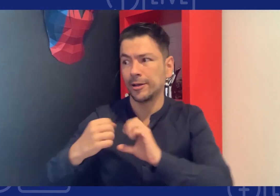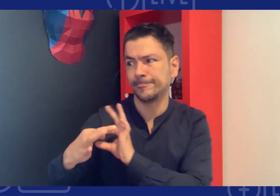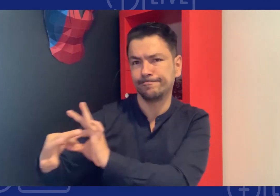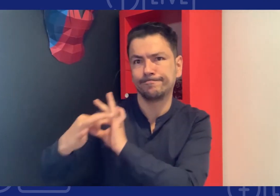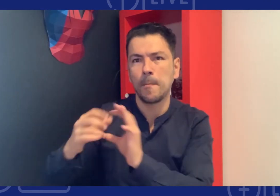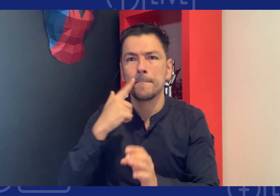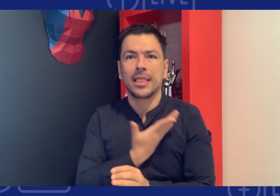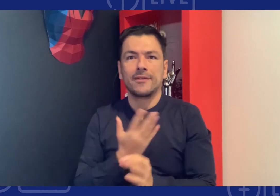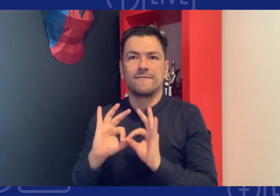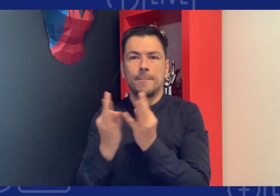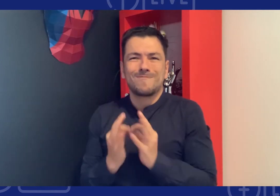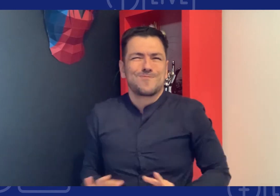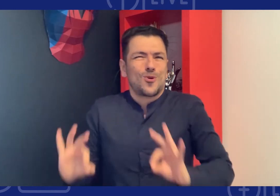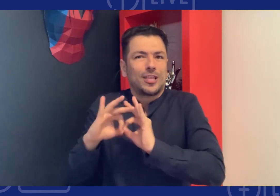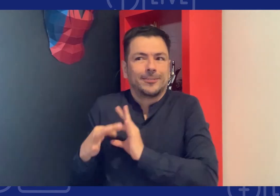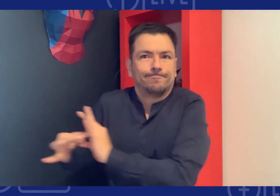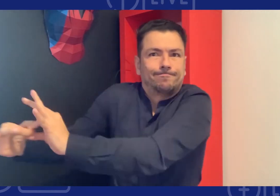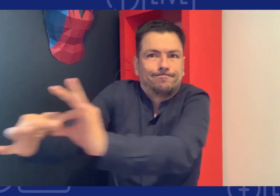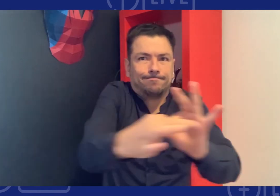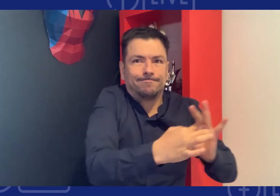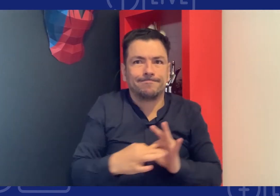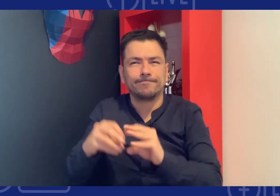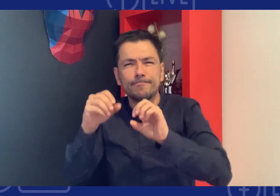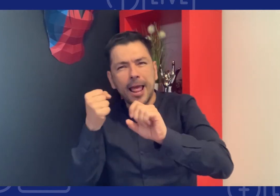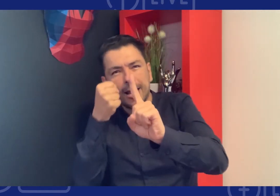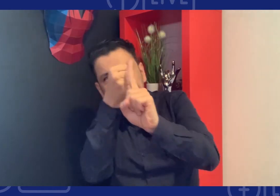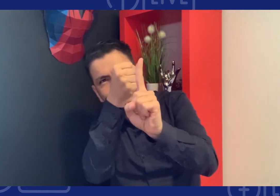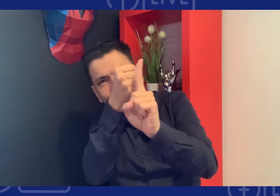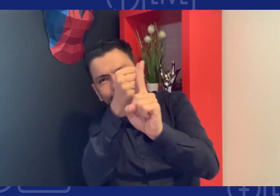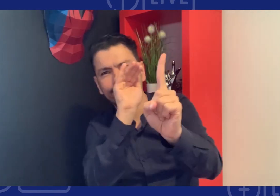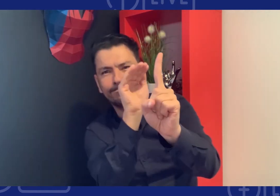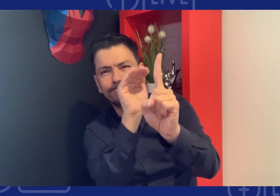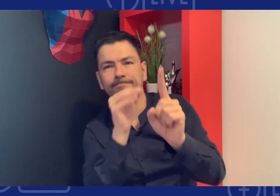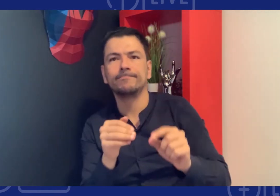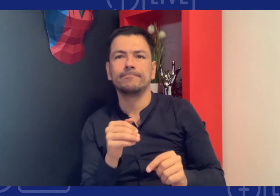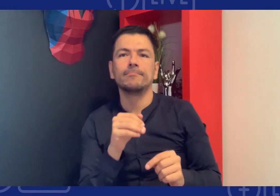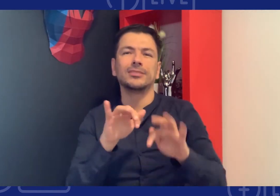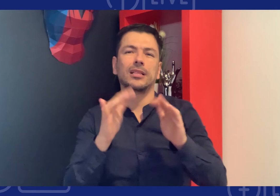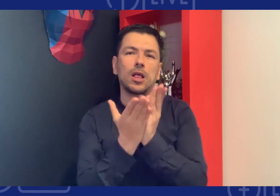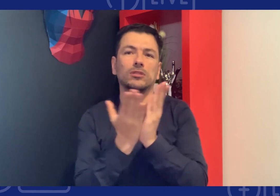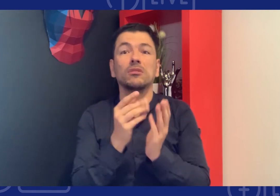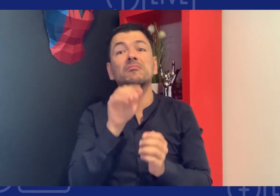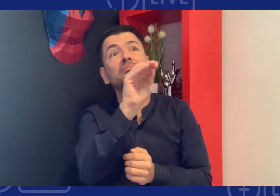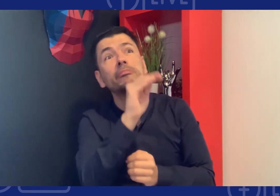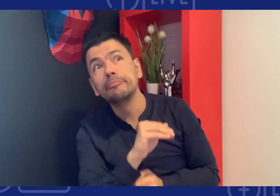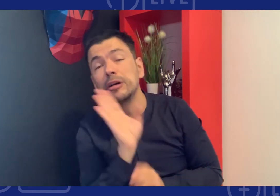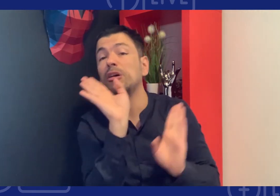estudiantes puedan hacer incidencia en unión a los padres de familia para seguir ante el gobierno ante las secretarías de educación